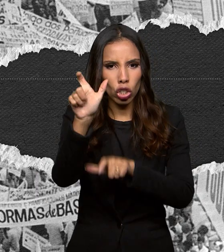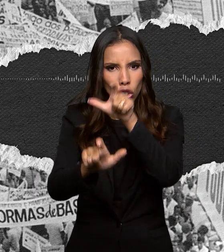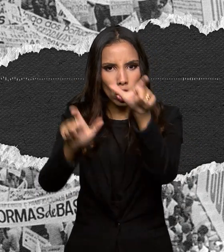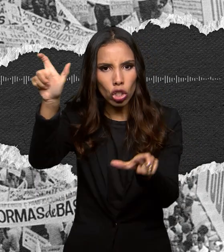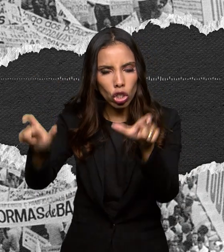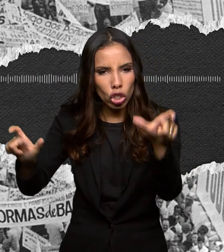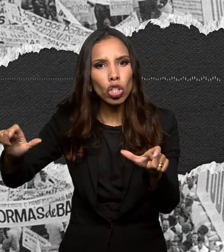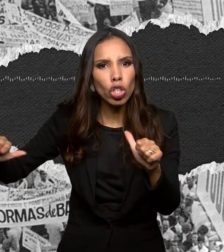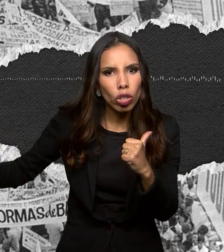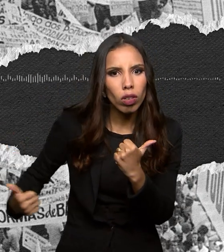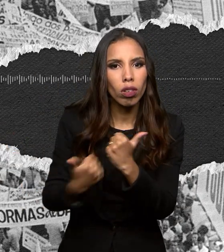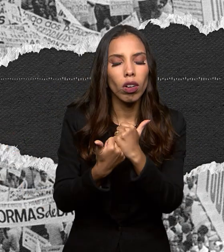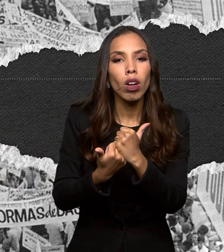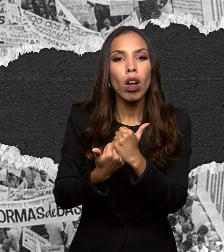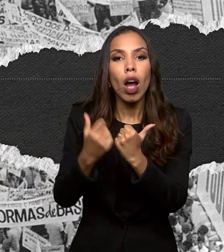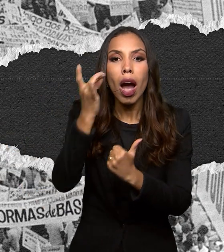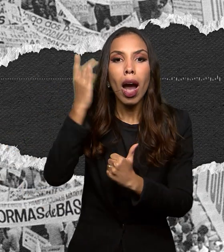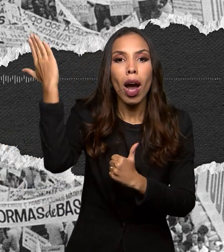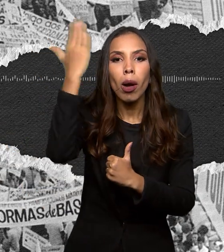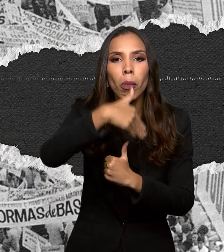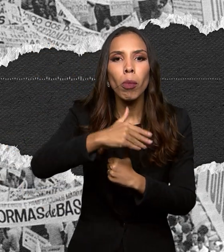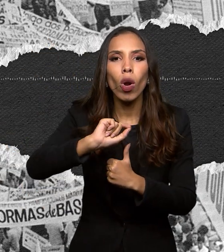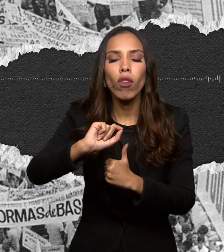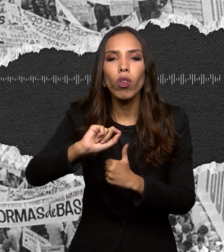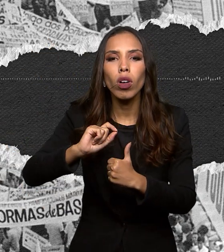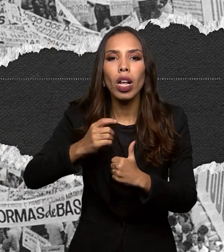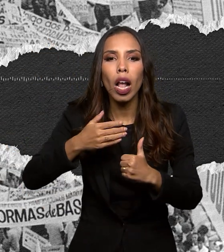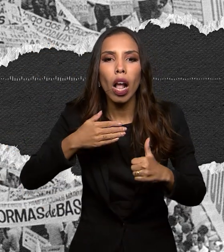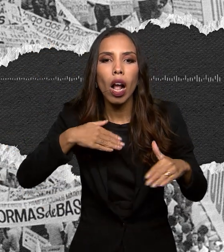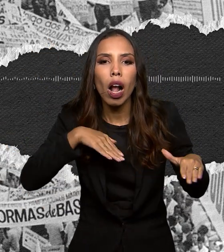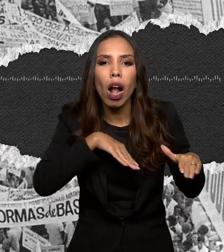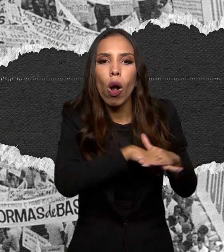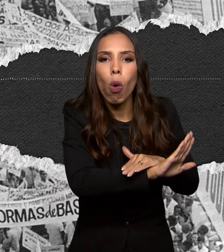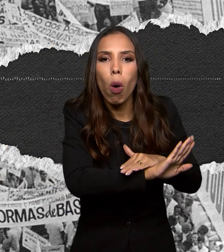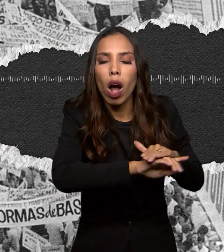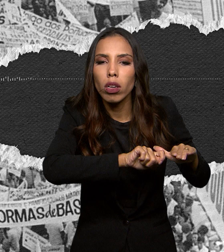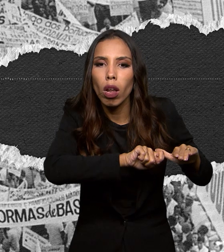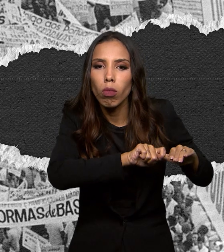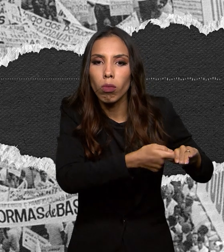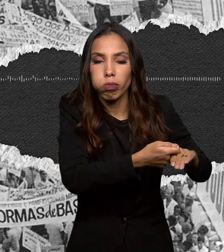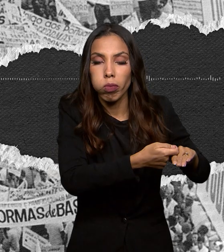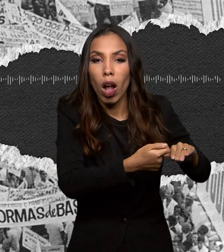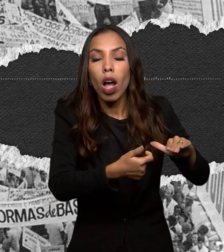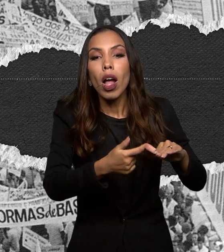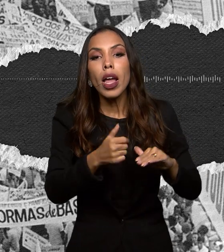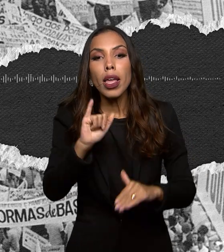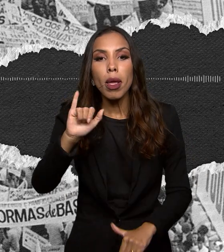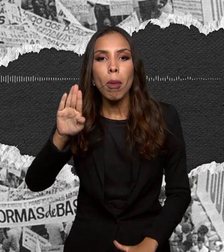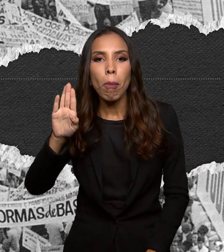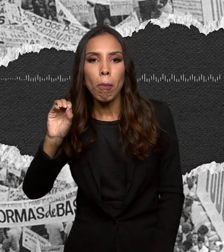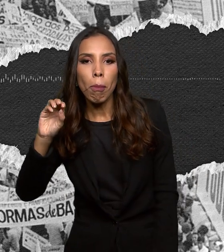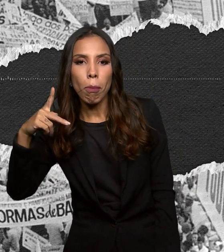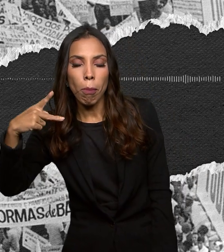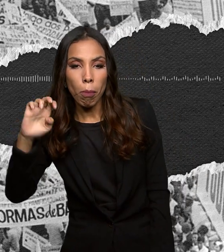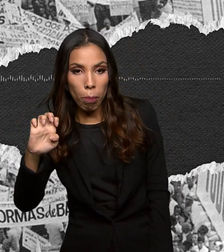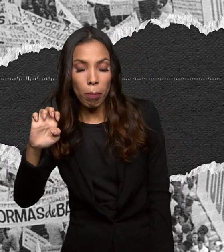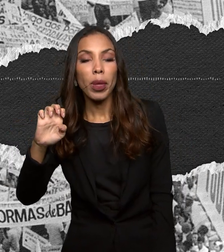trancadas em alguma gaveta. Uma pesquisa do Ibope feita dias antes do golpe mostrava que quase 70% dos